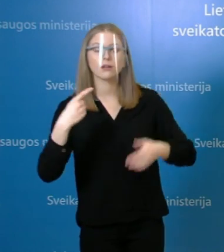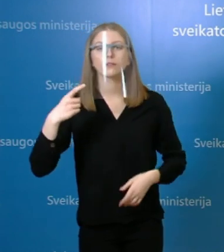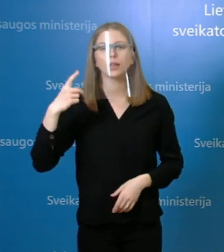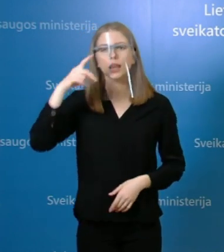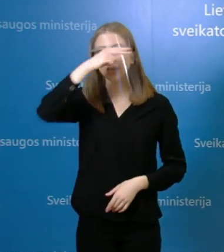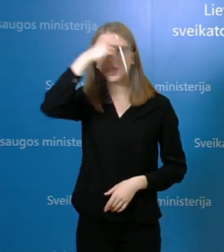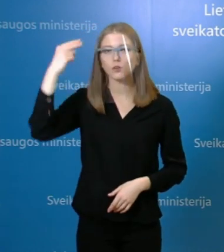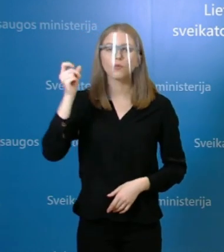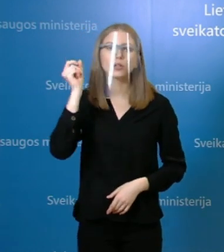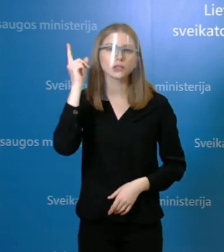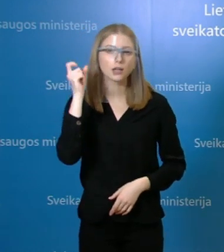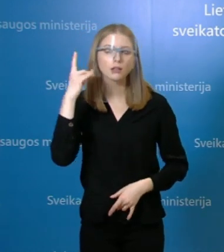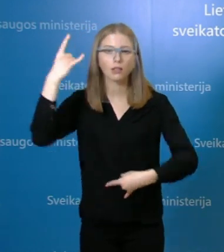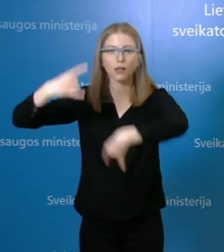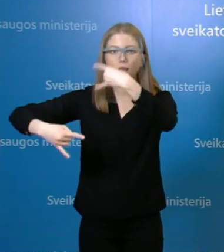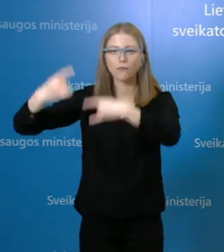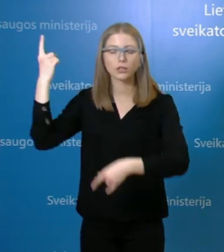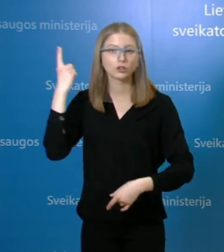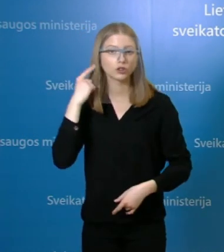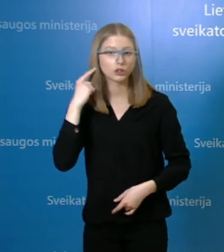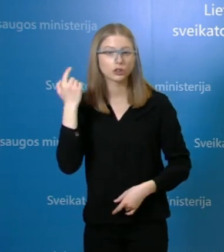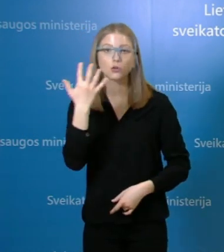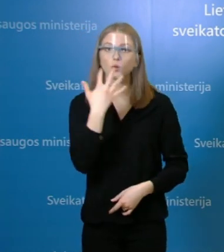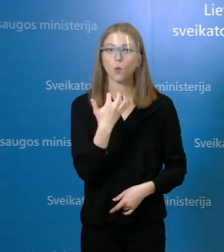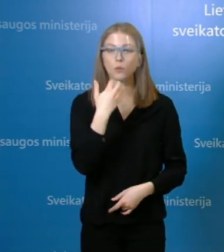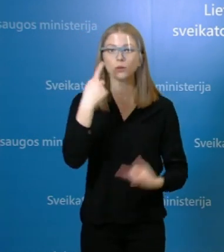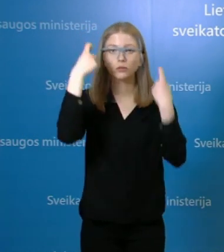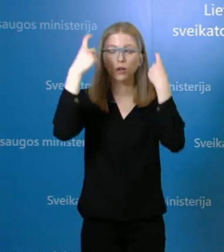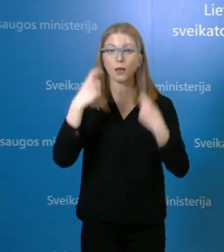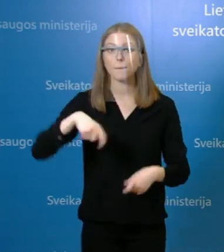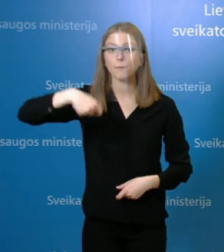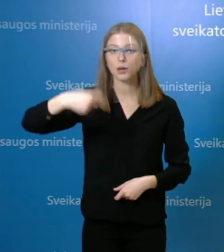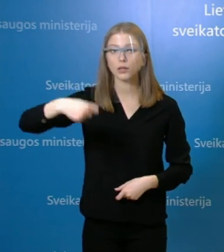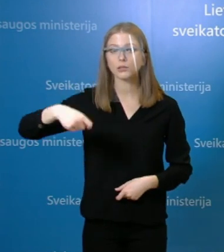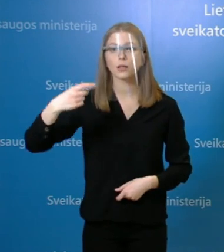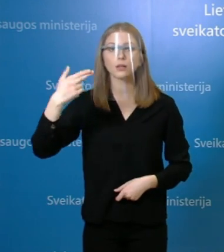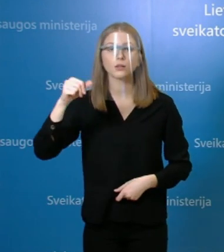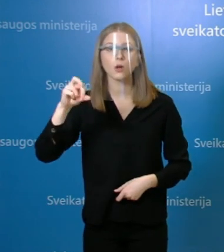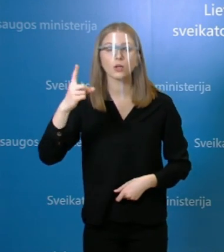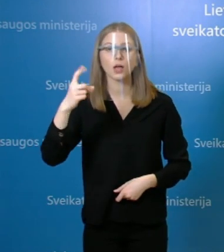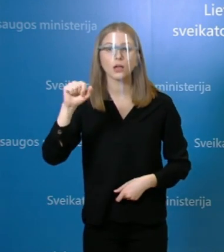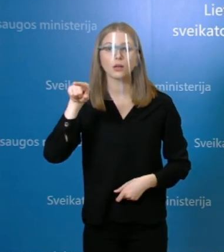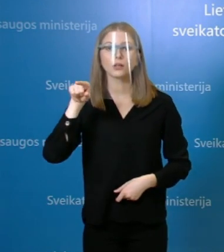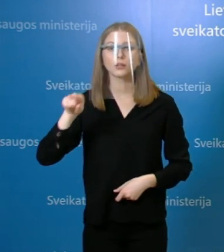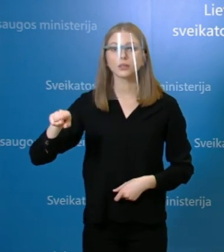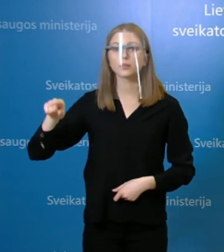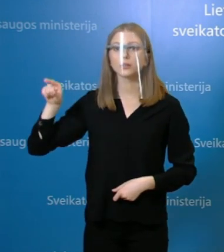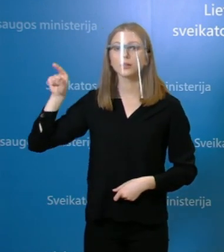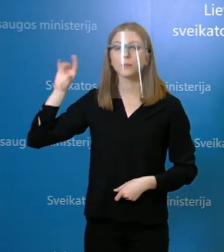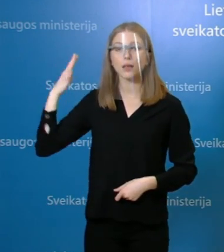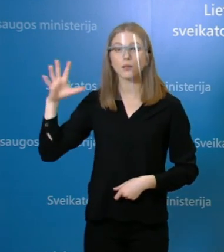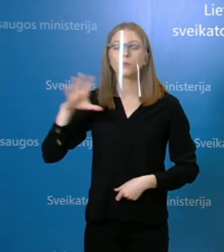Lietuvos ryto televizijos žinios domesi. Prezidentas Gitanas nausėdant radienį fotografavosi su restorano